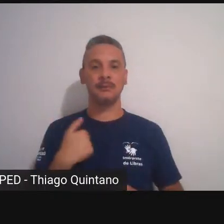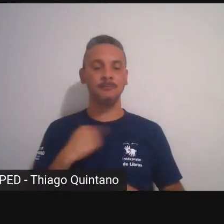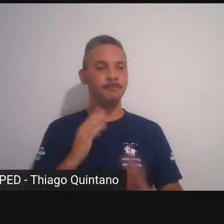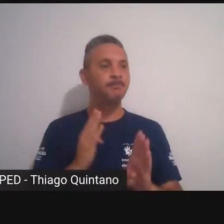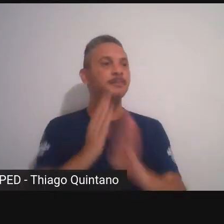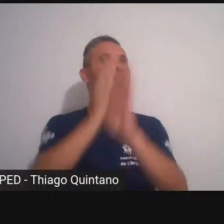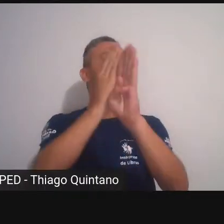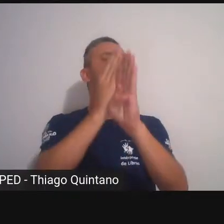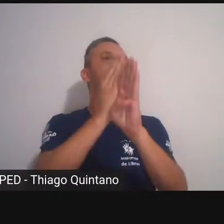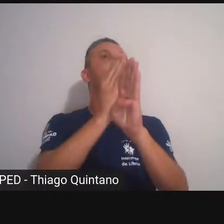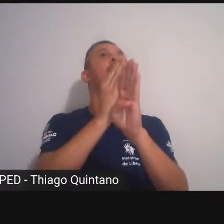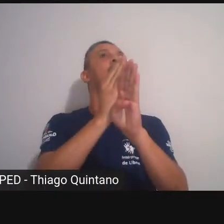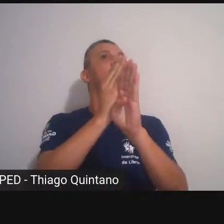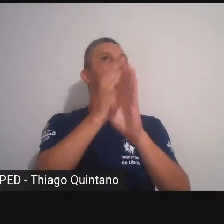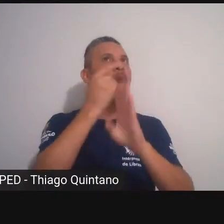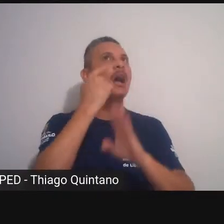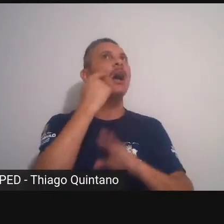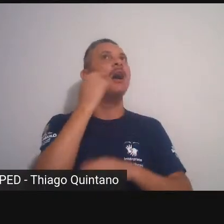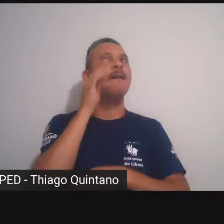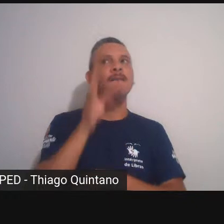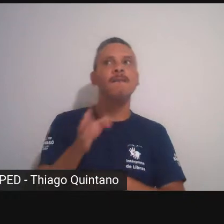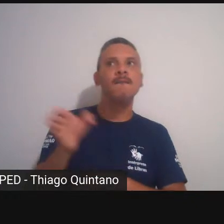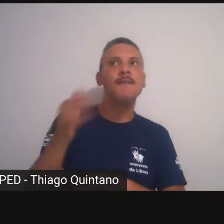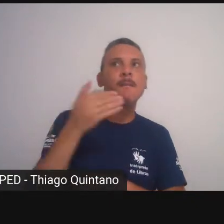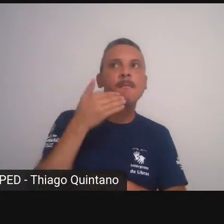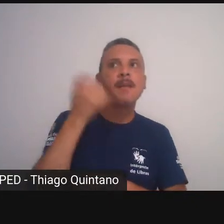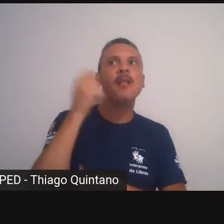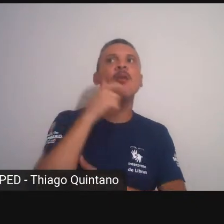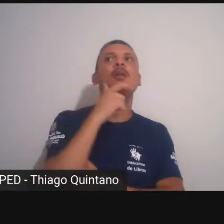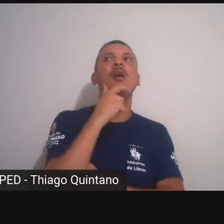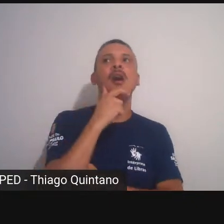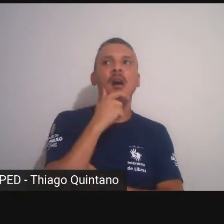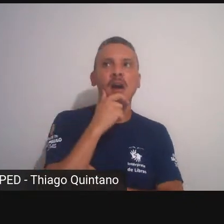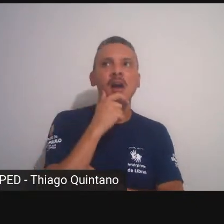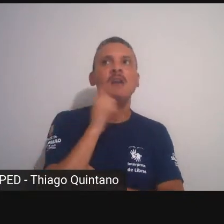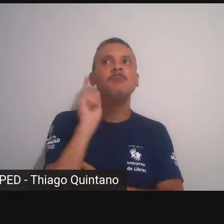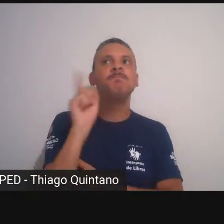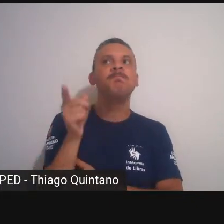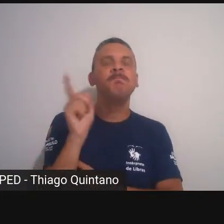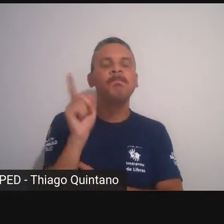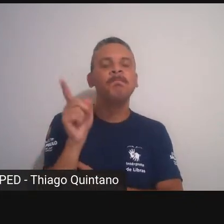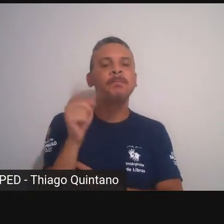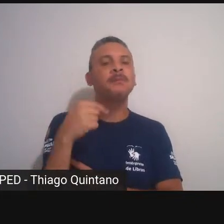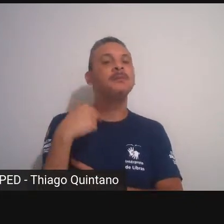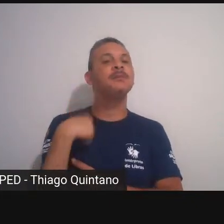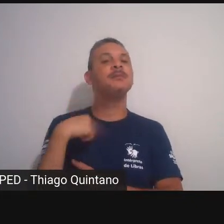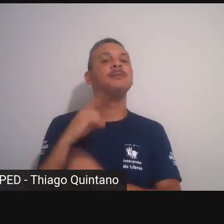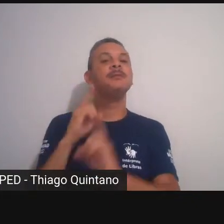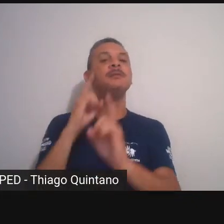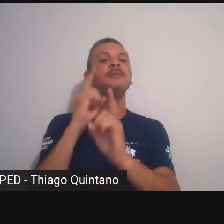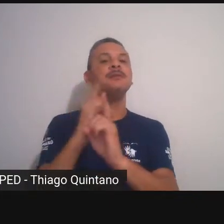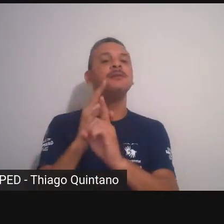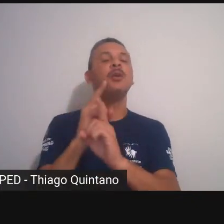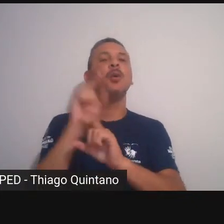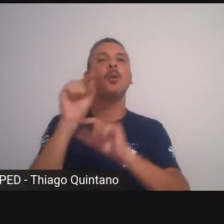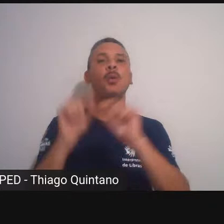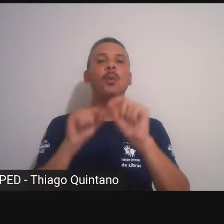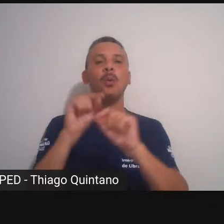caminho uma saída foi quando eu me deparei com a com a obra do